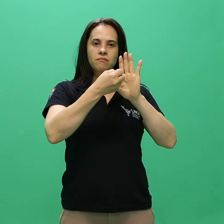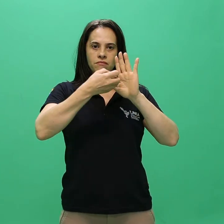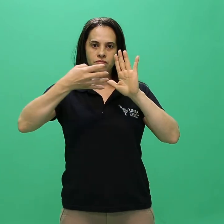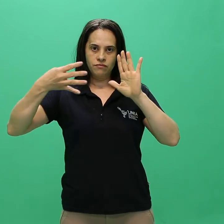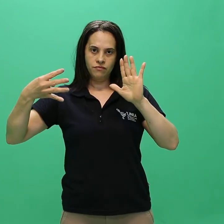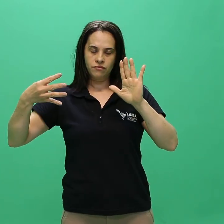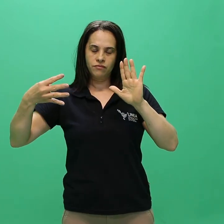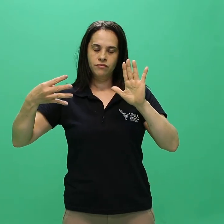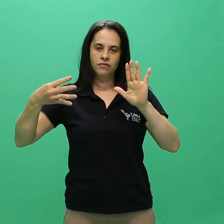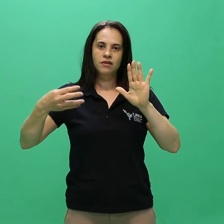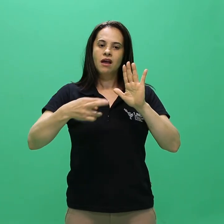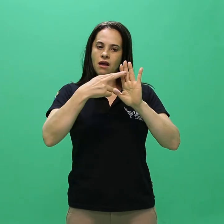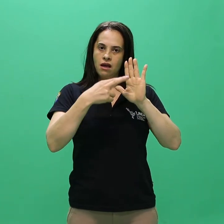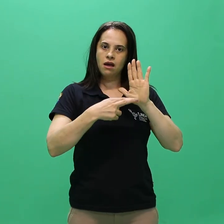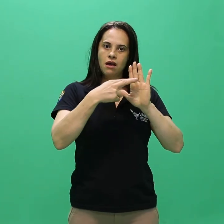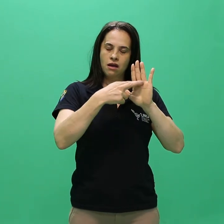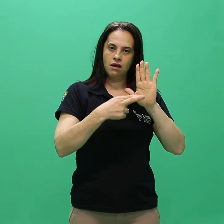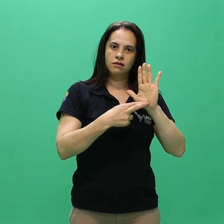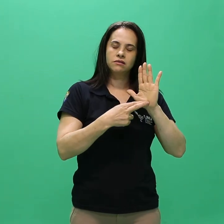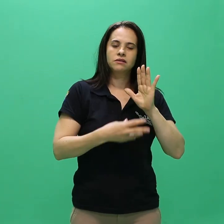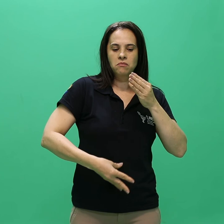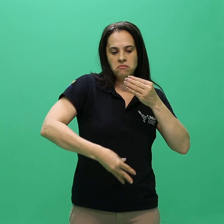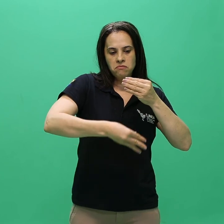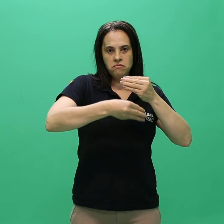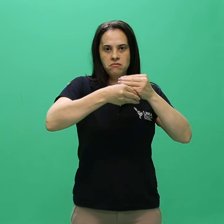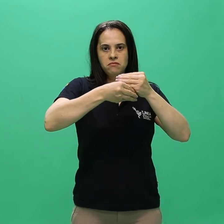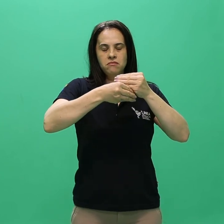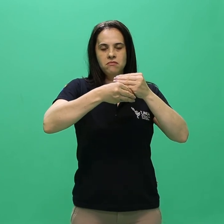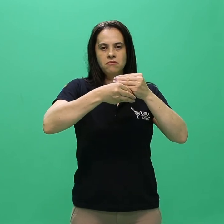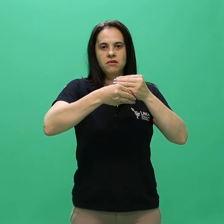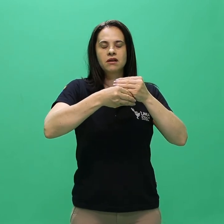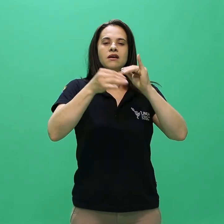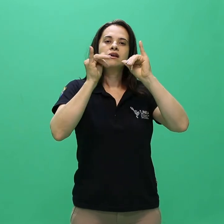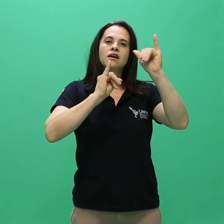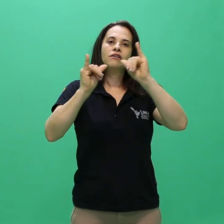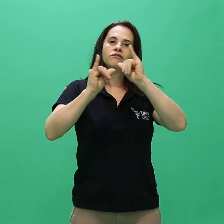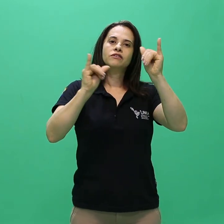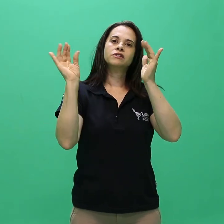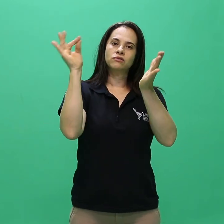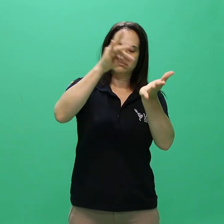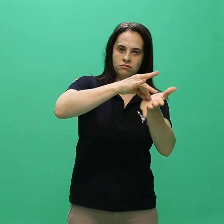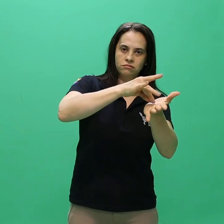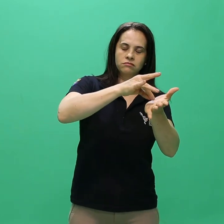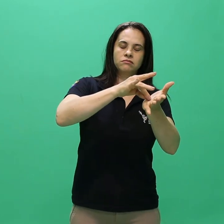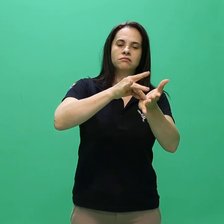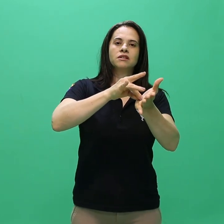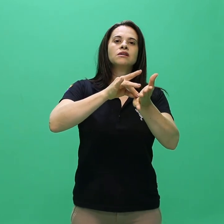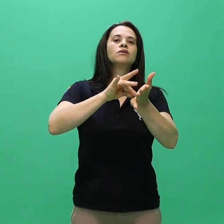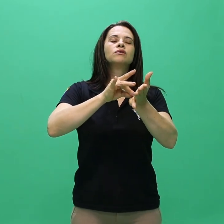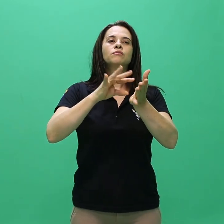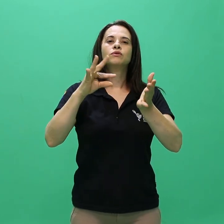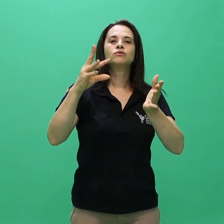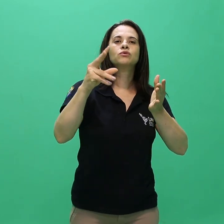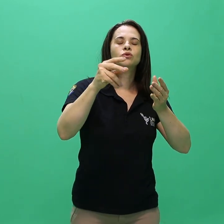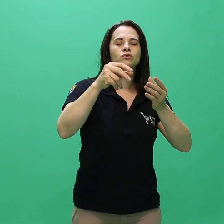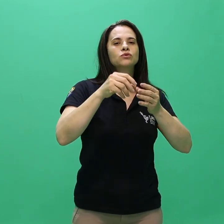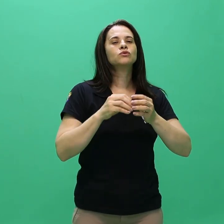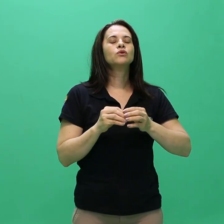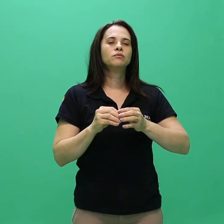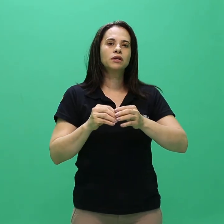normas complementares e avisos oficiais sobre o presente processo seletivo, cabendo aos